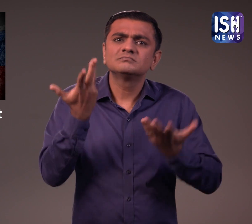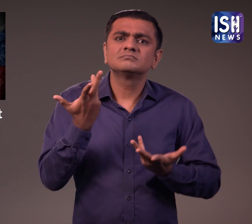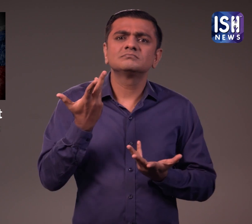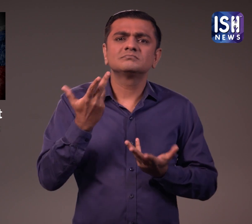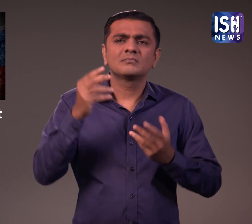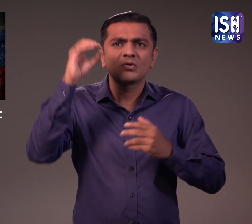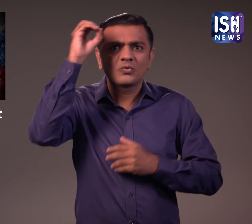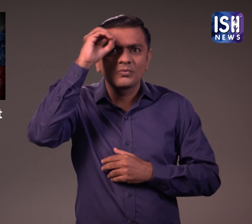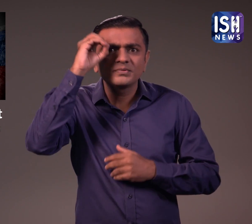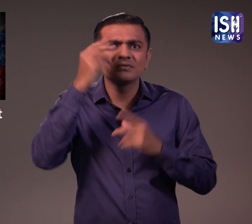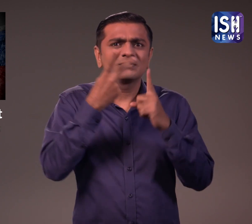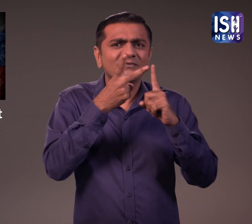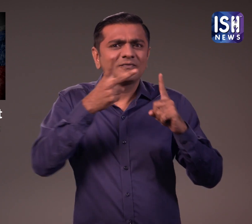और अपनी राय पोस्ट करते हैं,